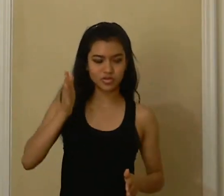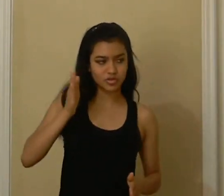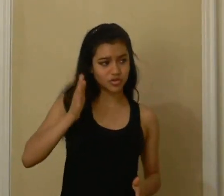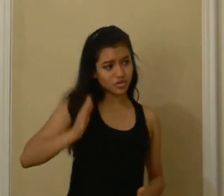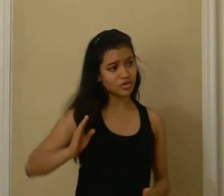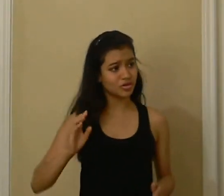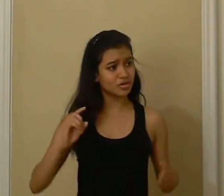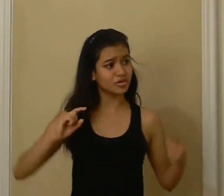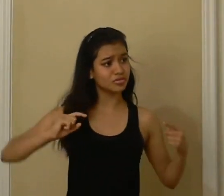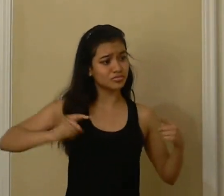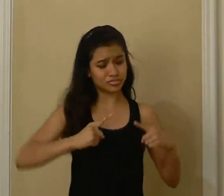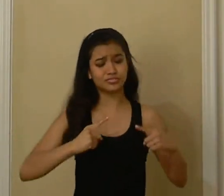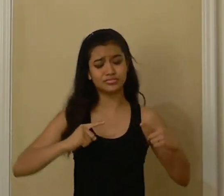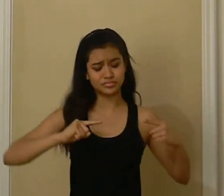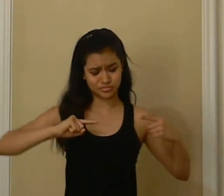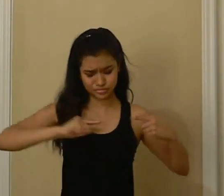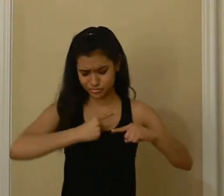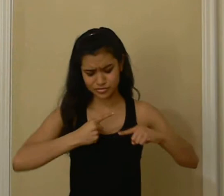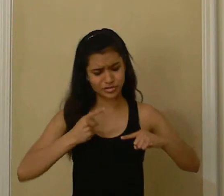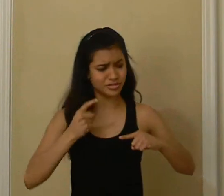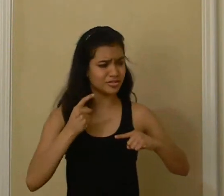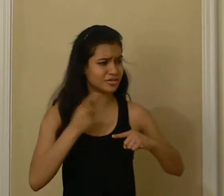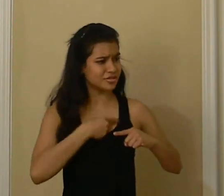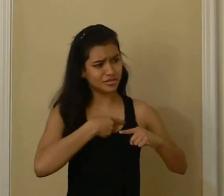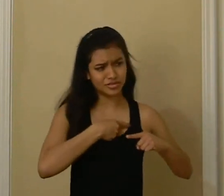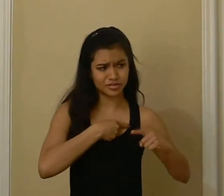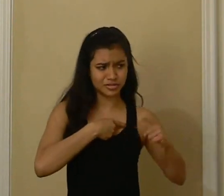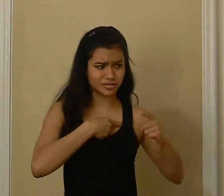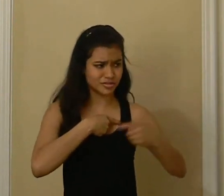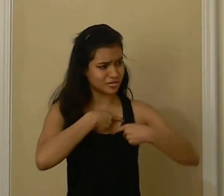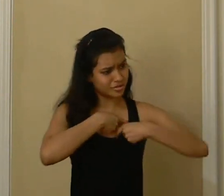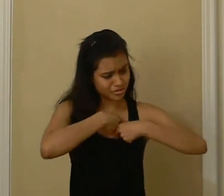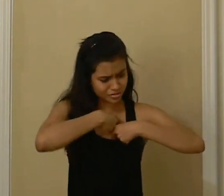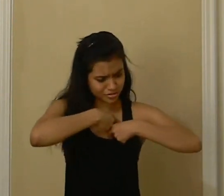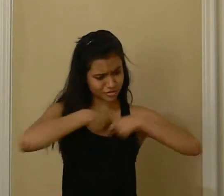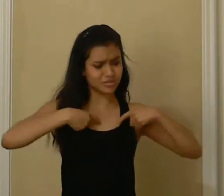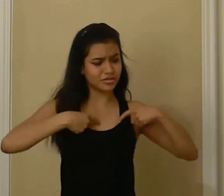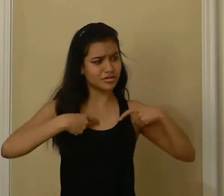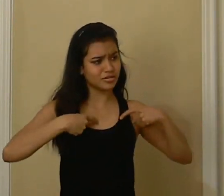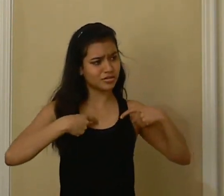Me duele solo ser tu diversión